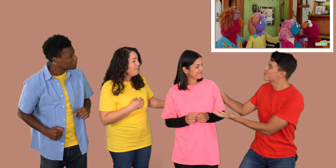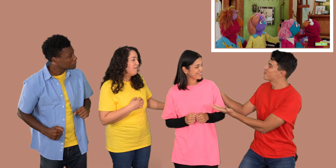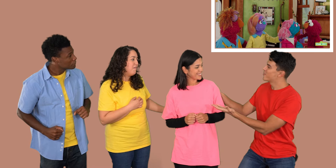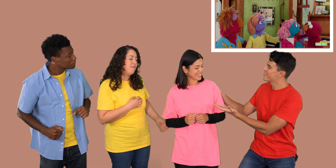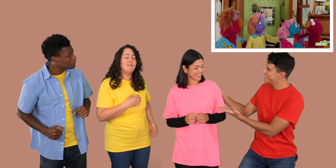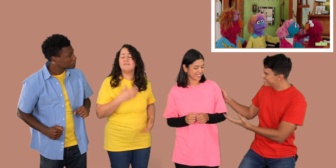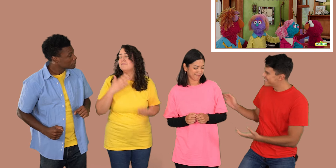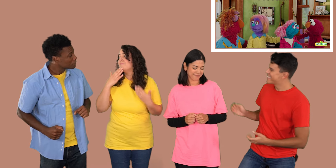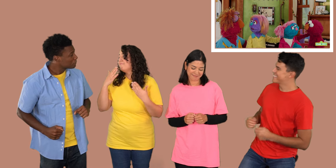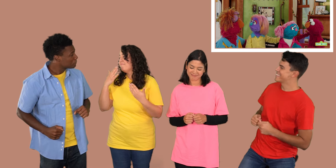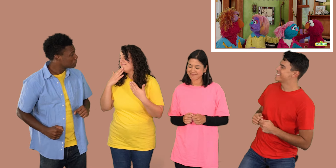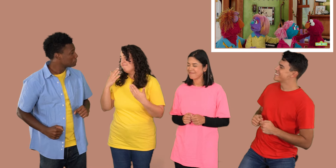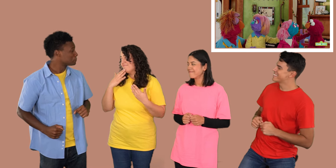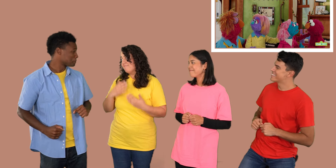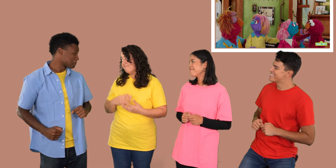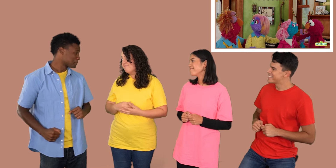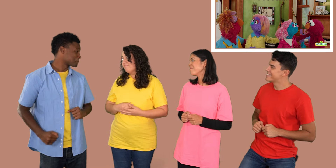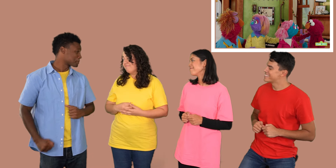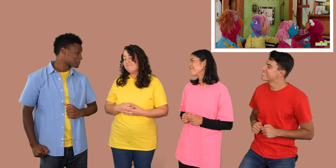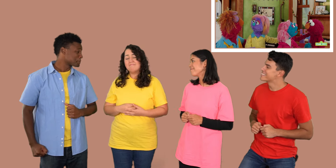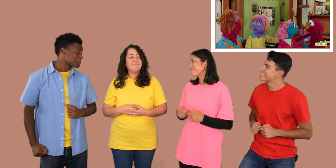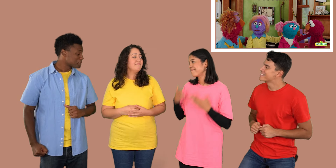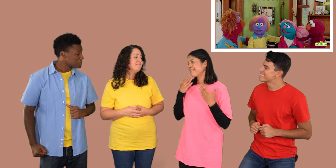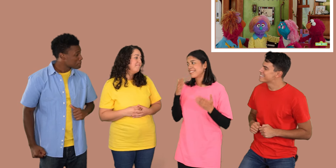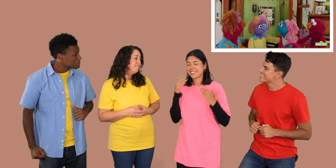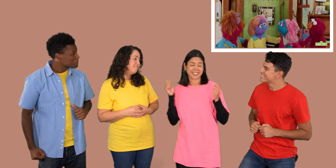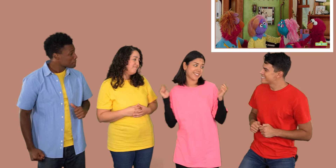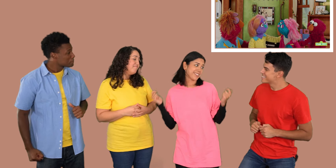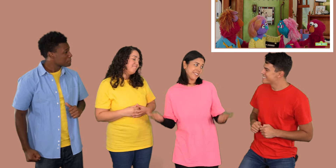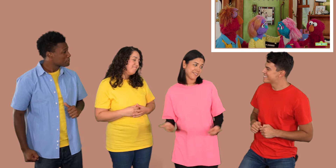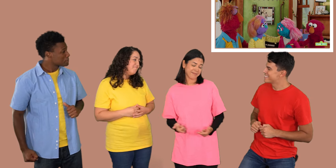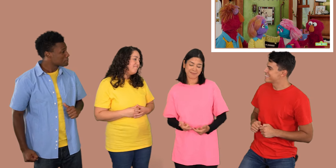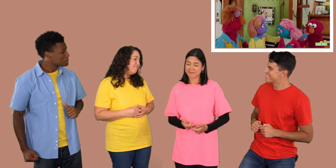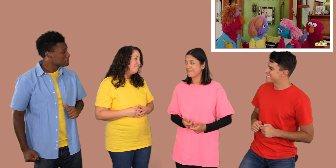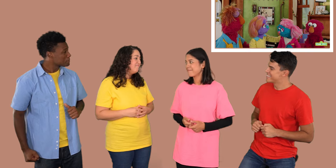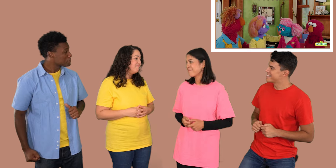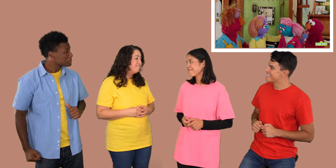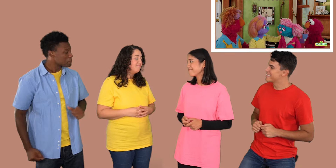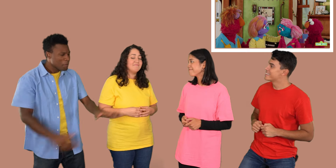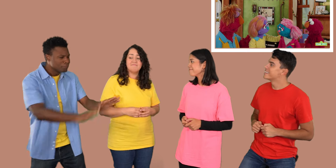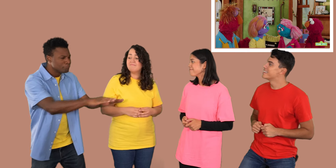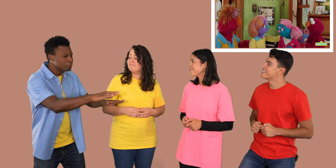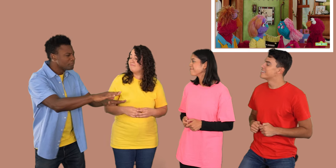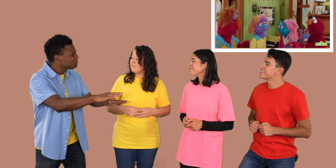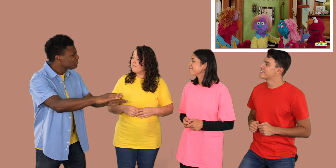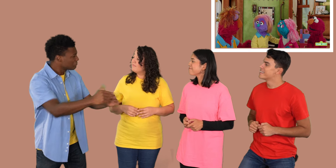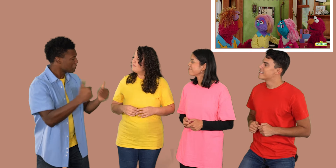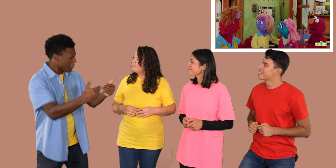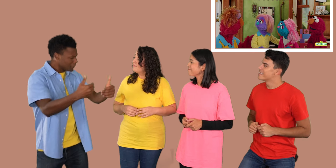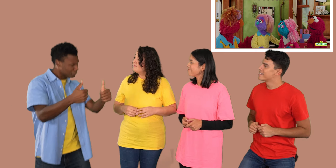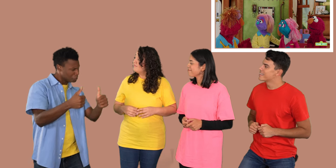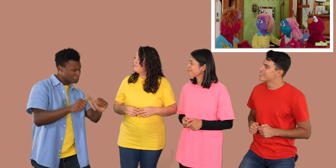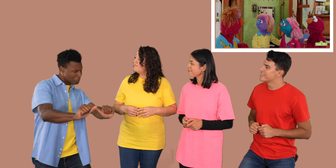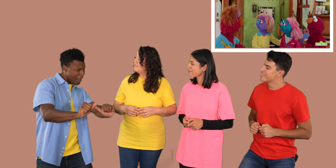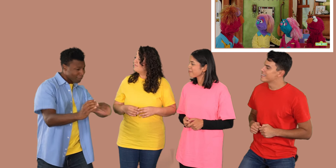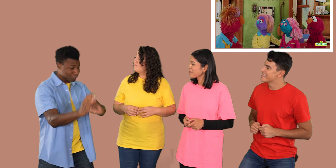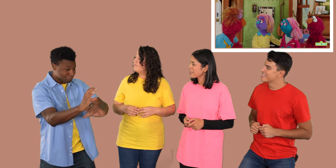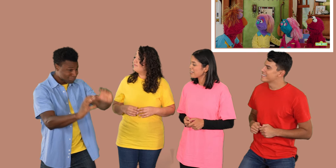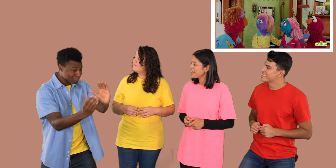Elmo. Gracias. Gracias a todos. Oye, ¿quieres que armemos la torre